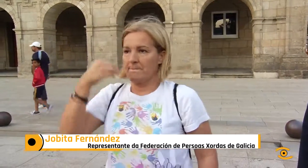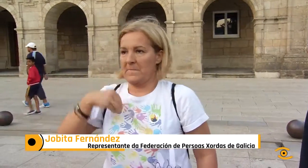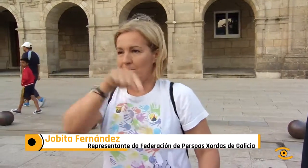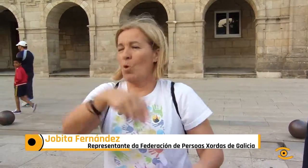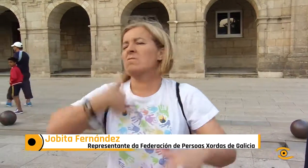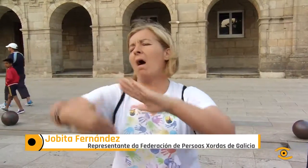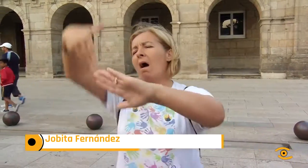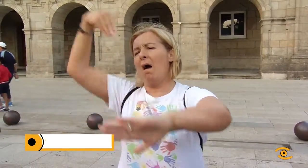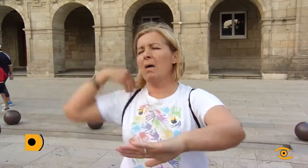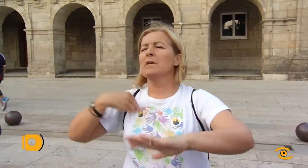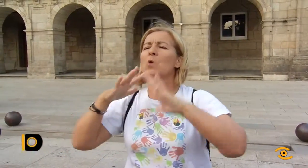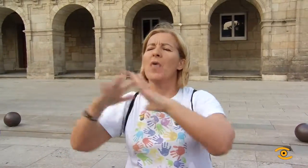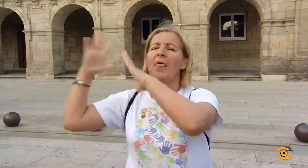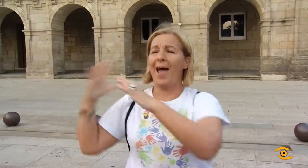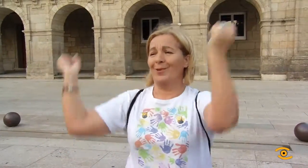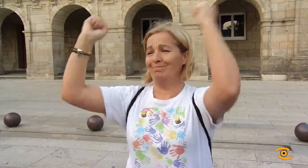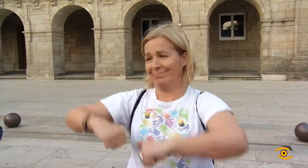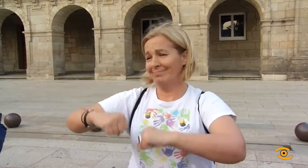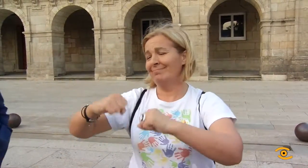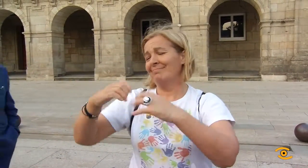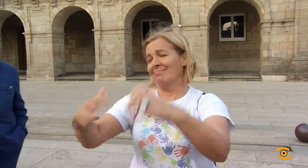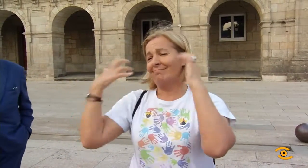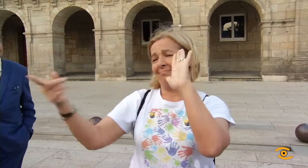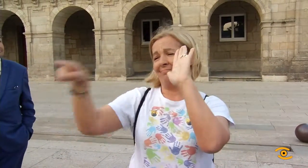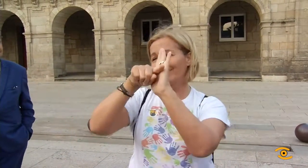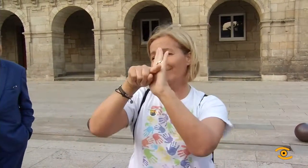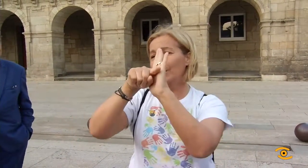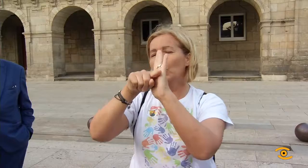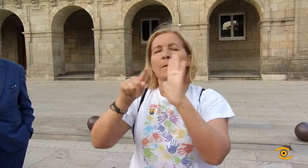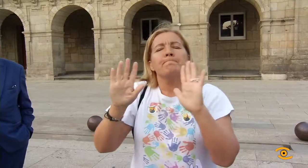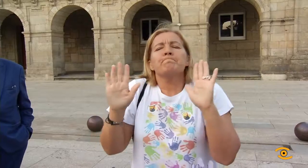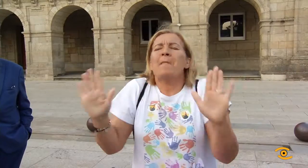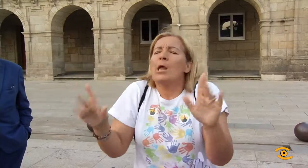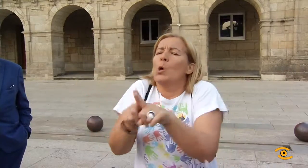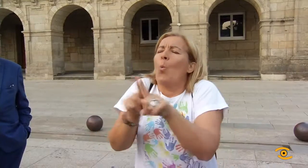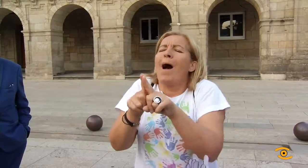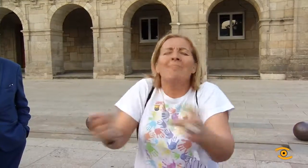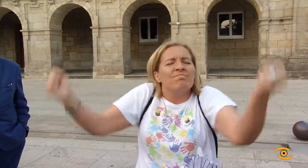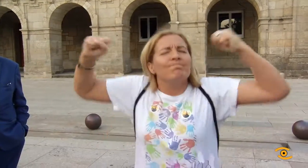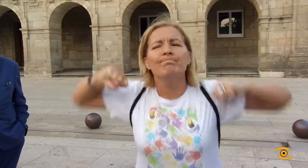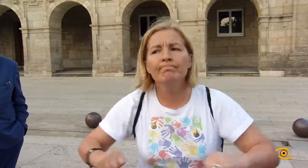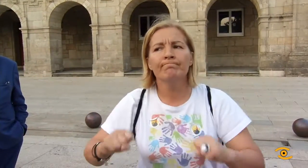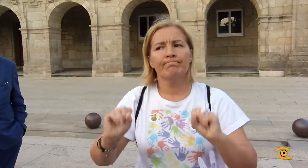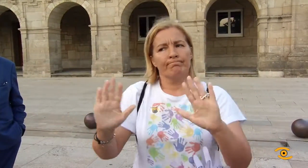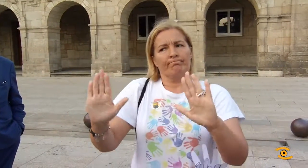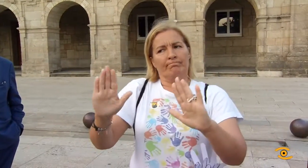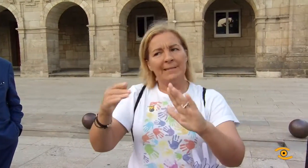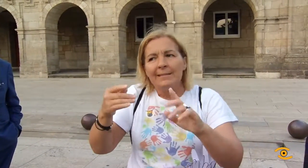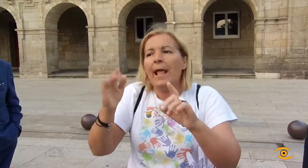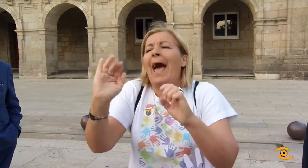e entonces nosotros cogemos esta fecha desde hace 10 años, que está ya implantado, pero